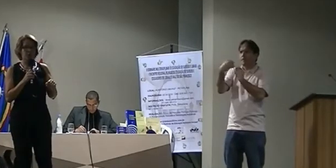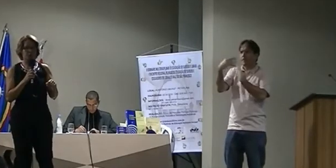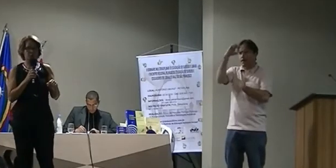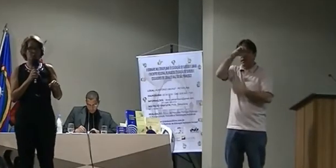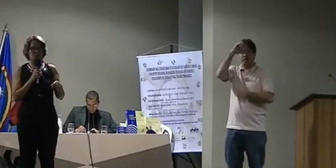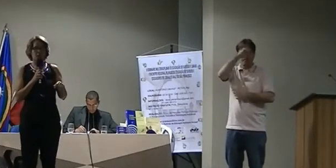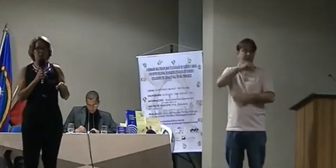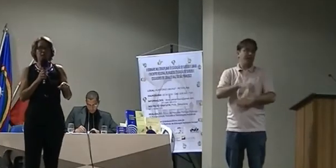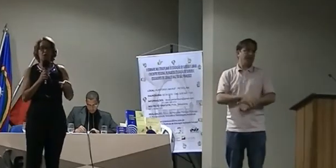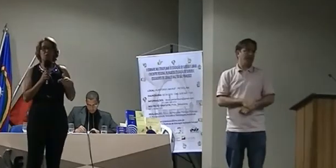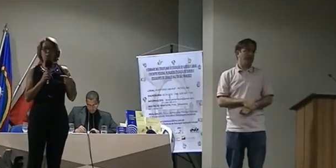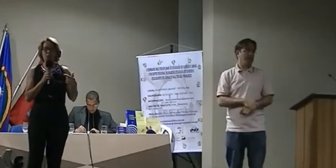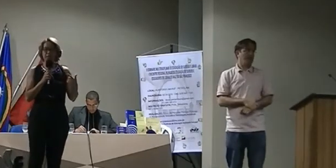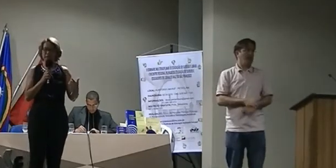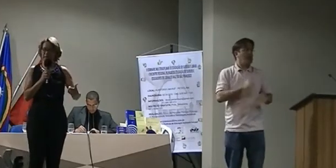professor que compreenda,